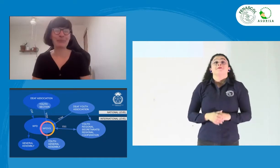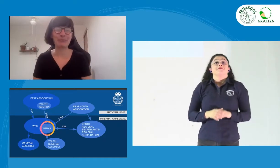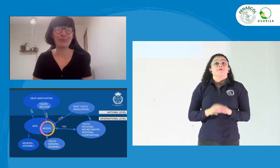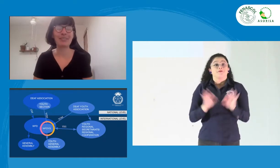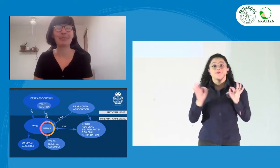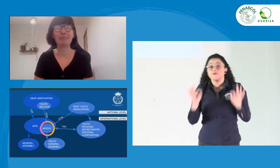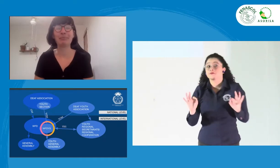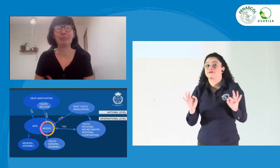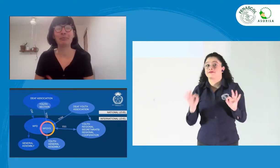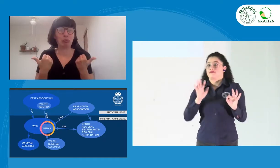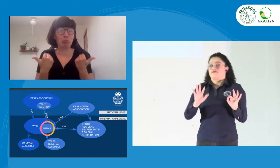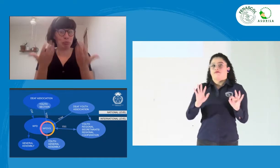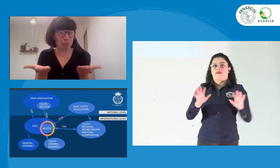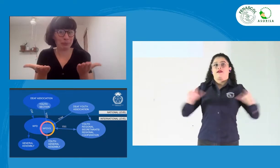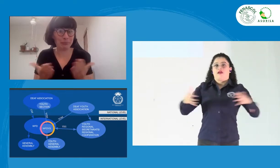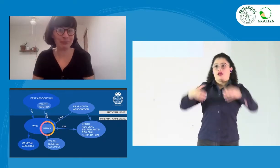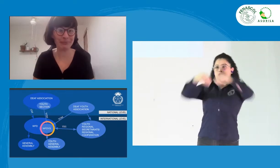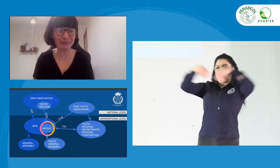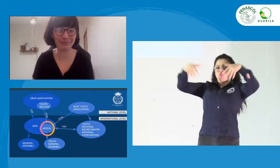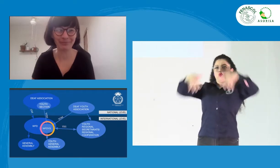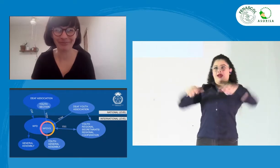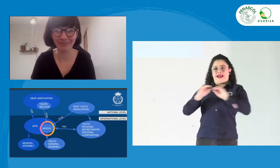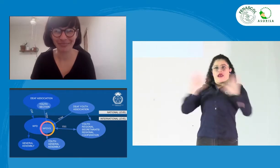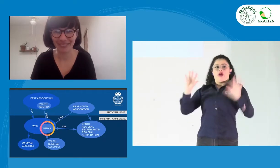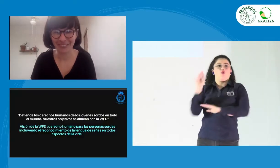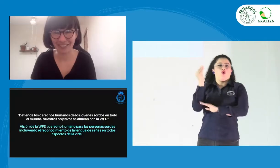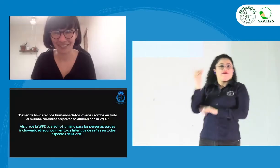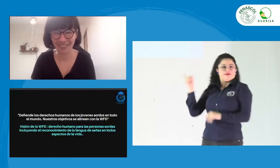Muy bien. Ese es, básicamente, el sistema que nosotros tenemos. Siguiente.